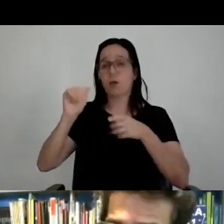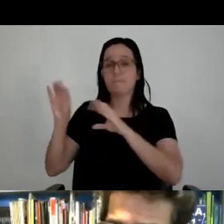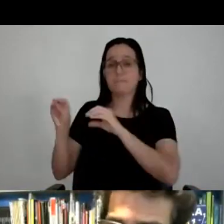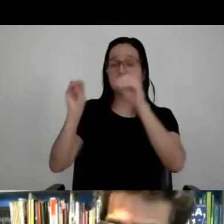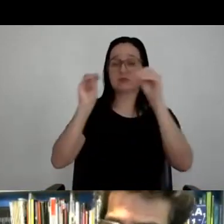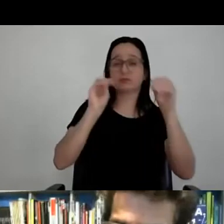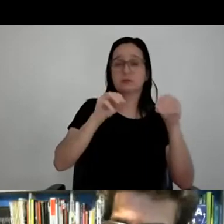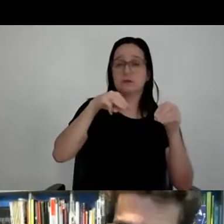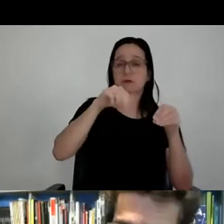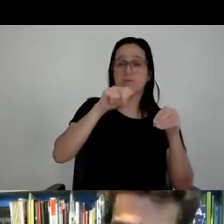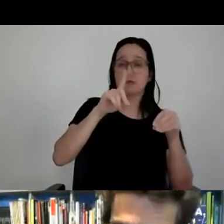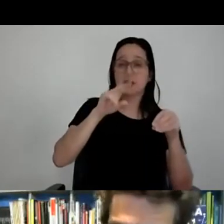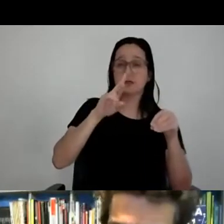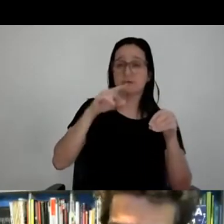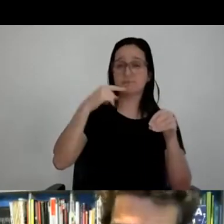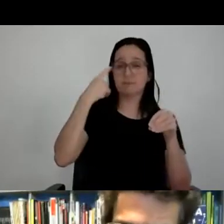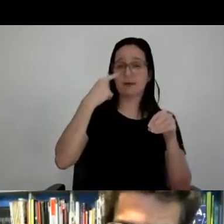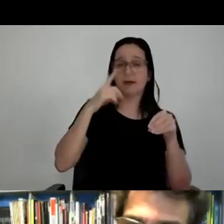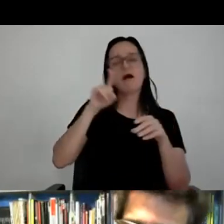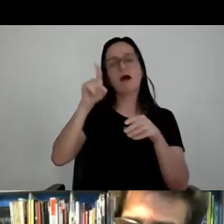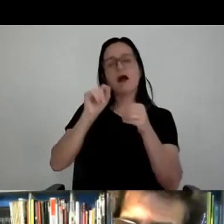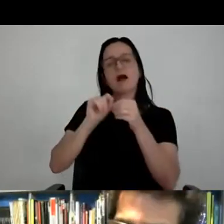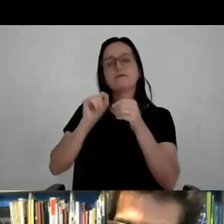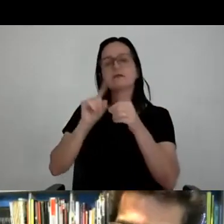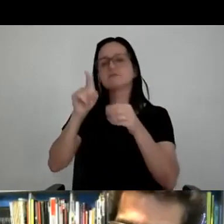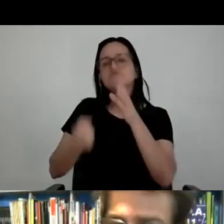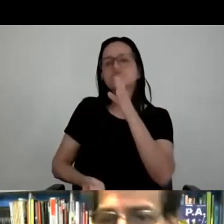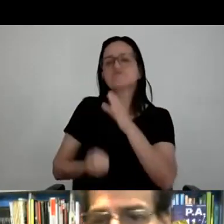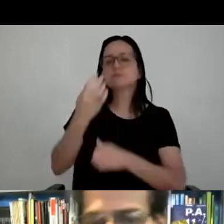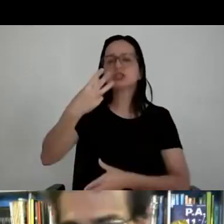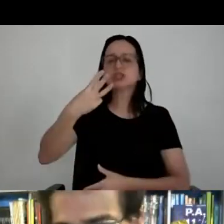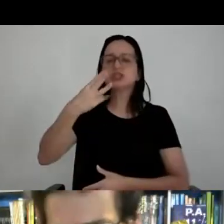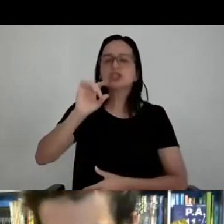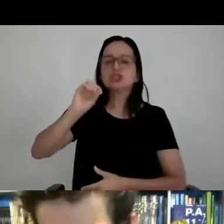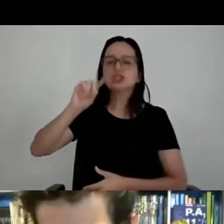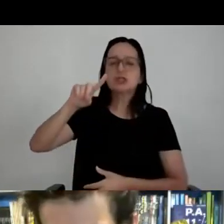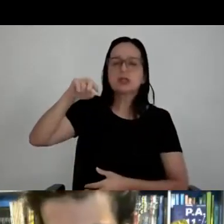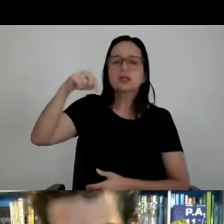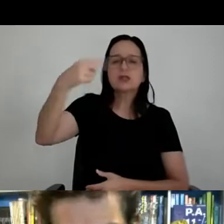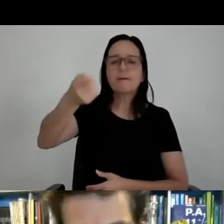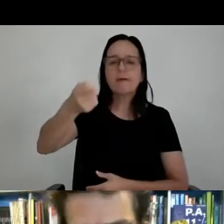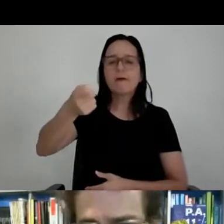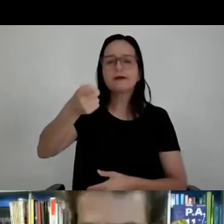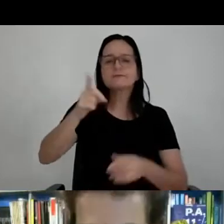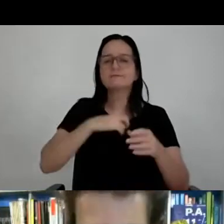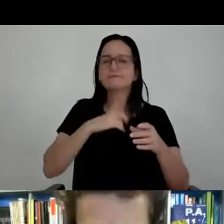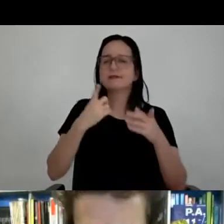decidiu-se o seguinte, olha, vai ter o festival de Lisboa e 30 dias depois vamos fazer o festival em Madrid. Então, as estruturas todas